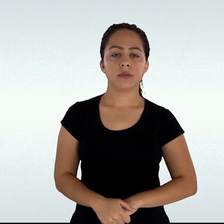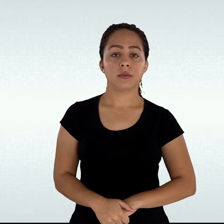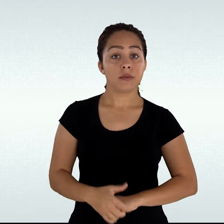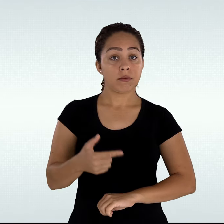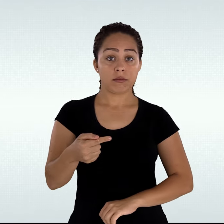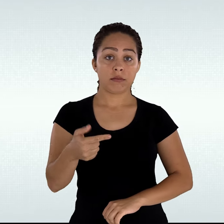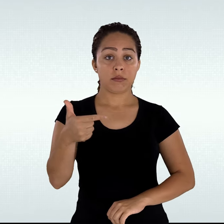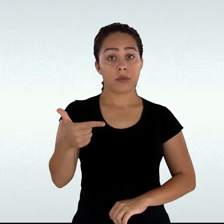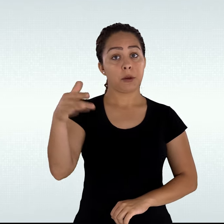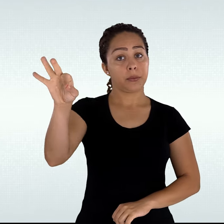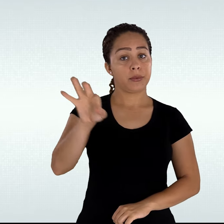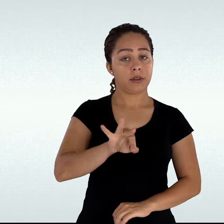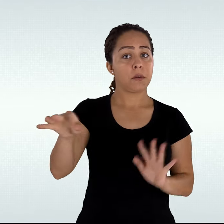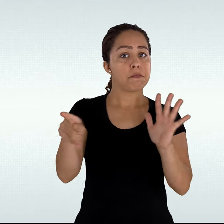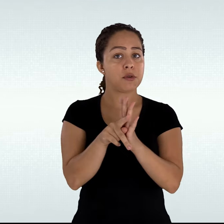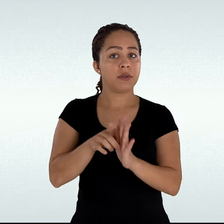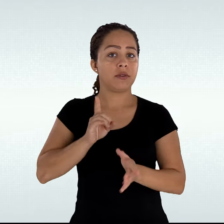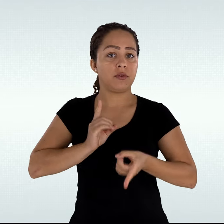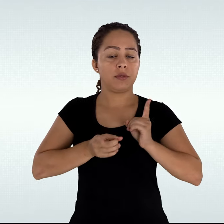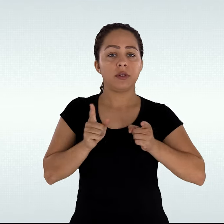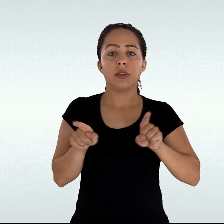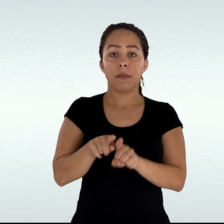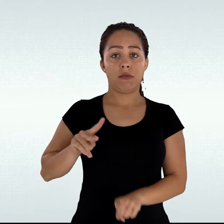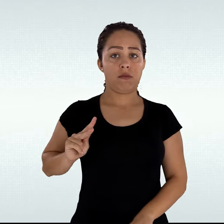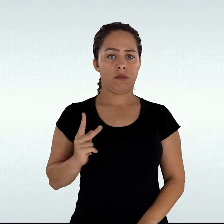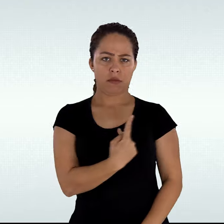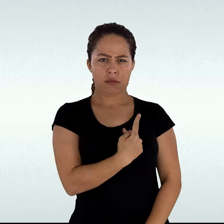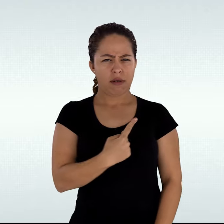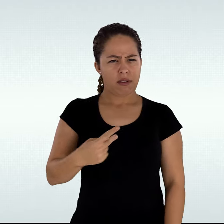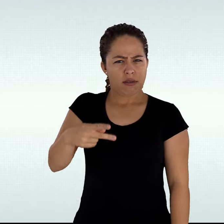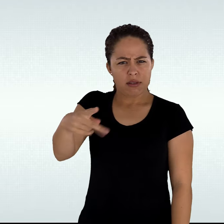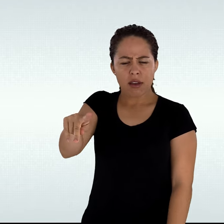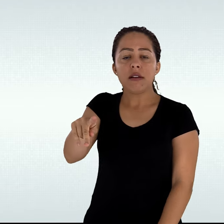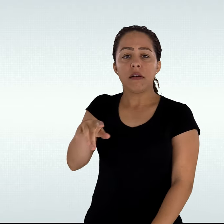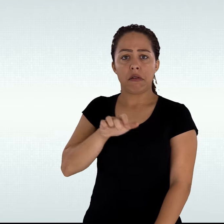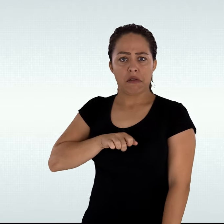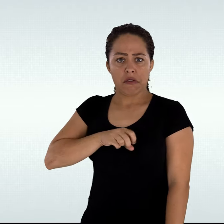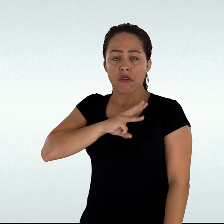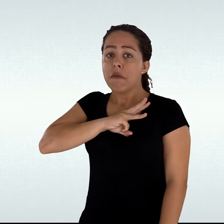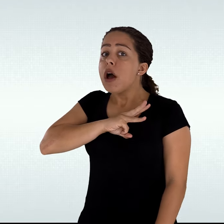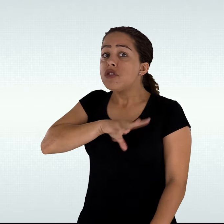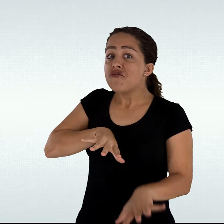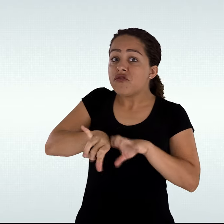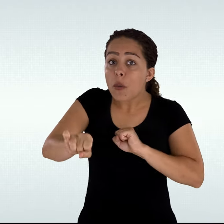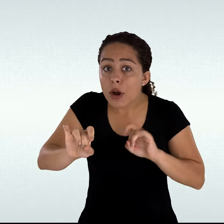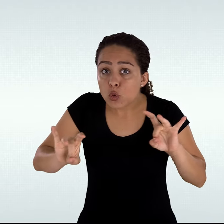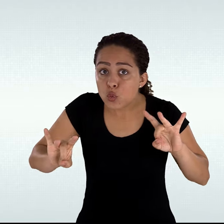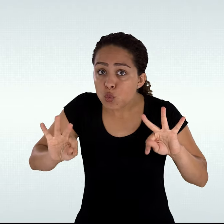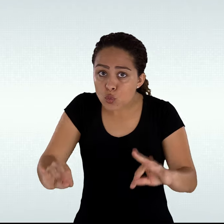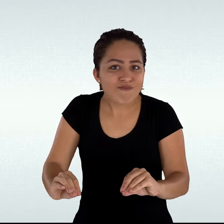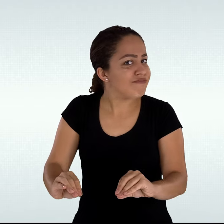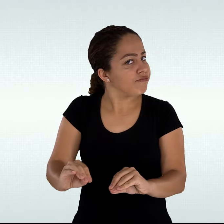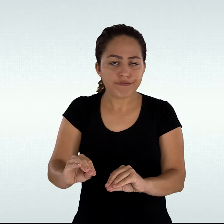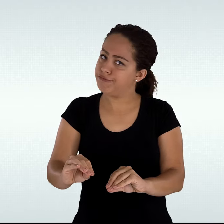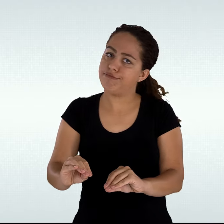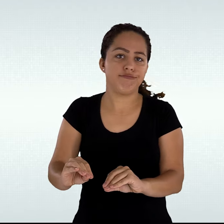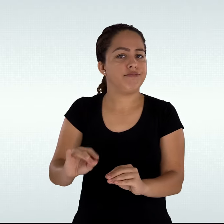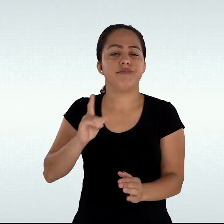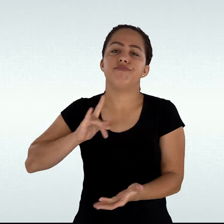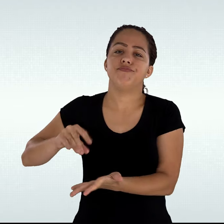72% dos travestis e transexuais não possuem ensino médio e apenas 0,02